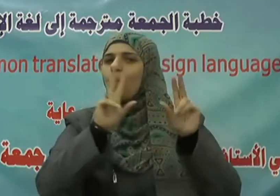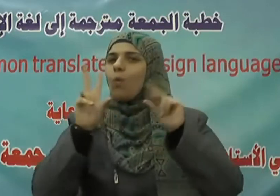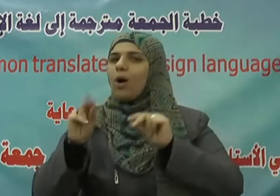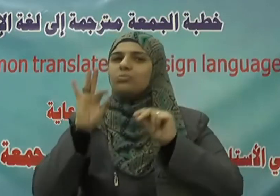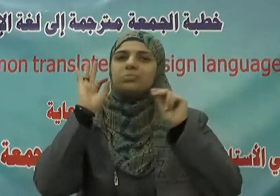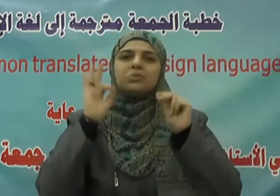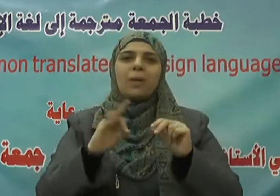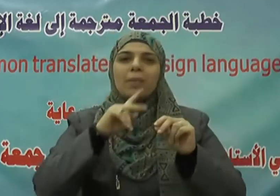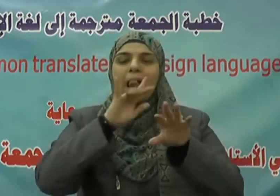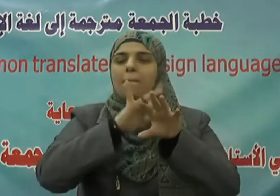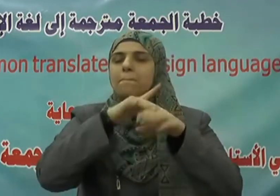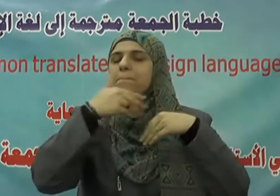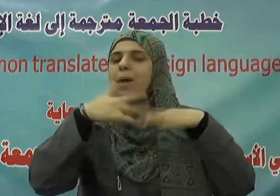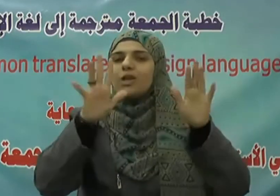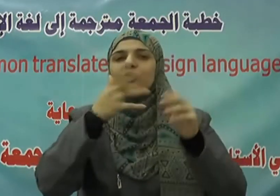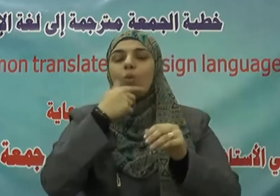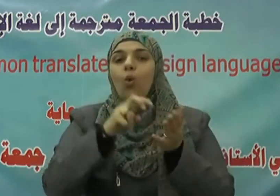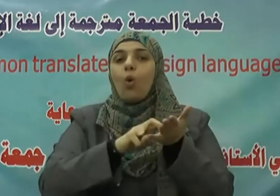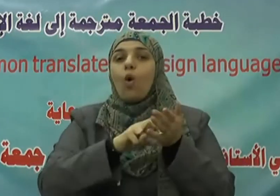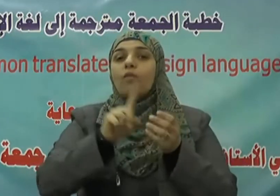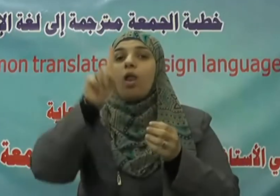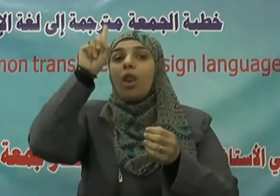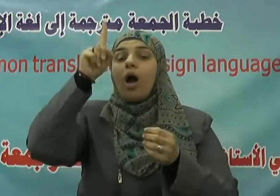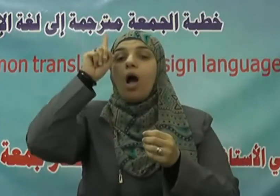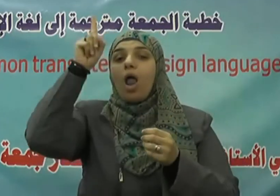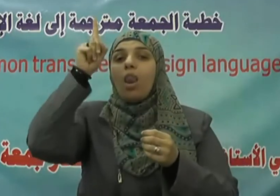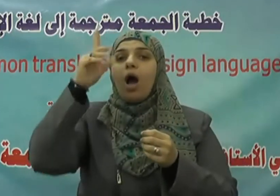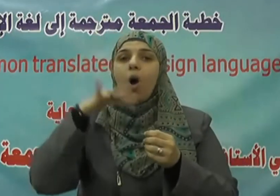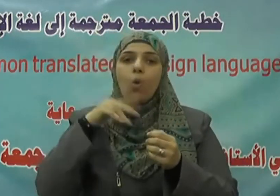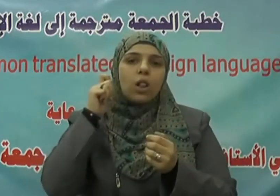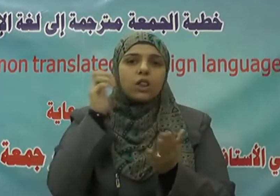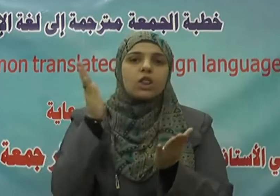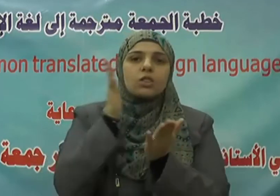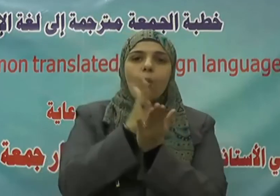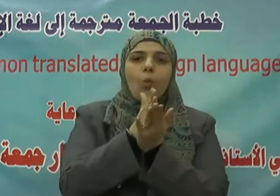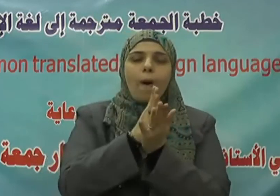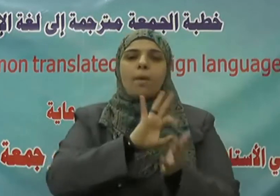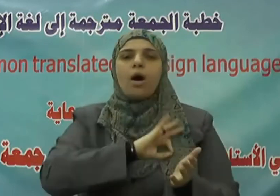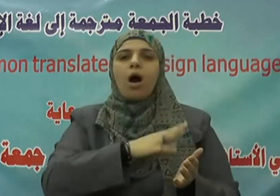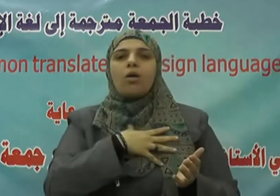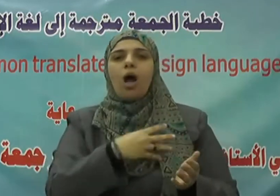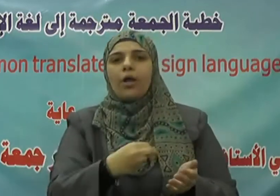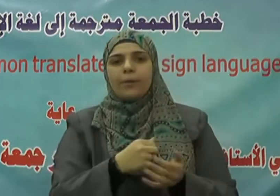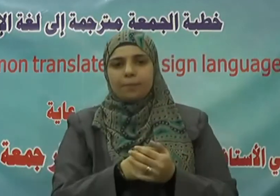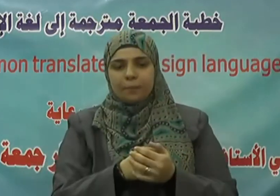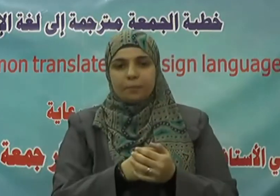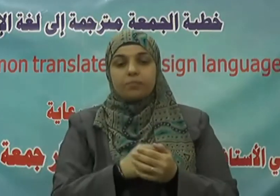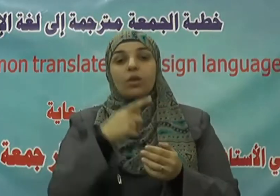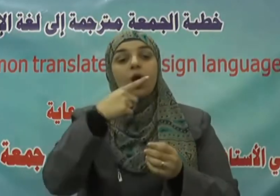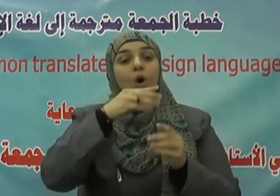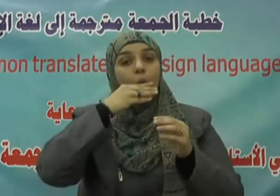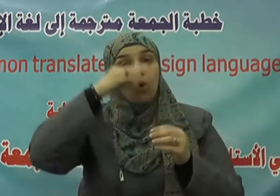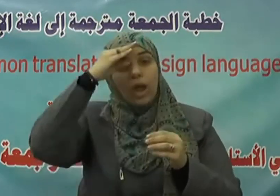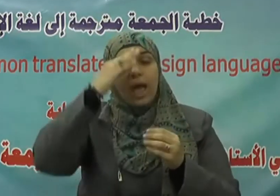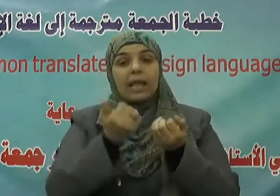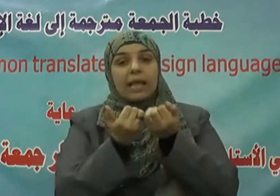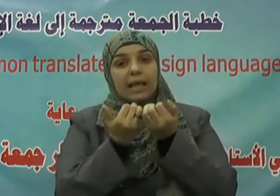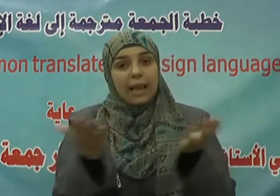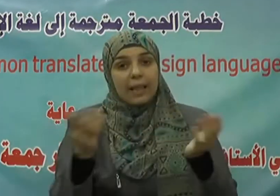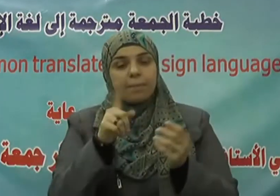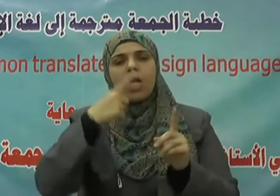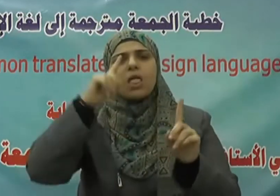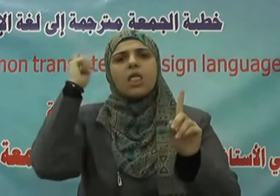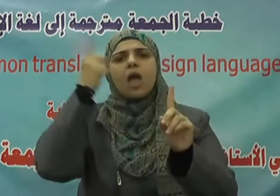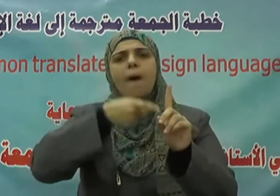اللَّهَ إِنَّ اللَّهَ تَوَّابُ الرَّحِيمٌ فالقرآن الكريم يأمر